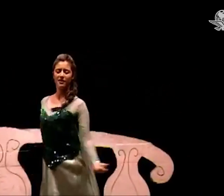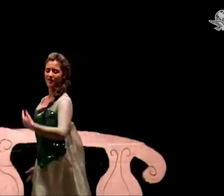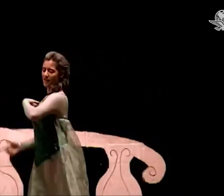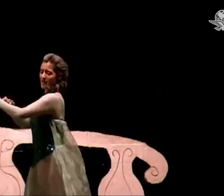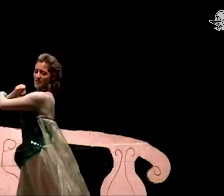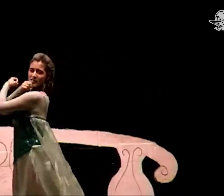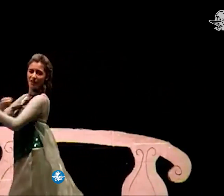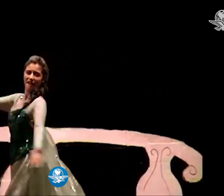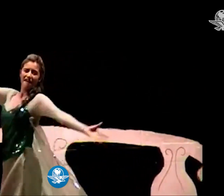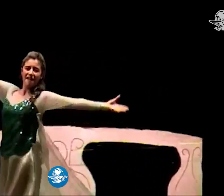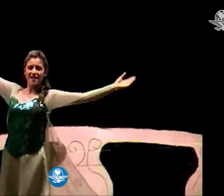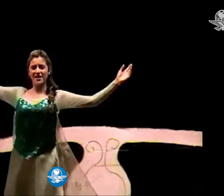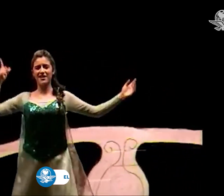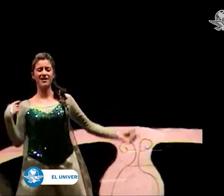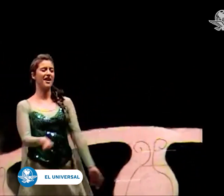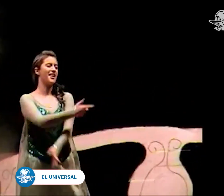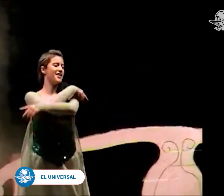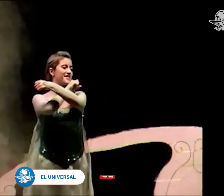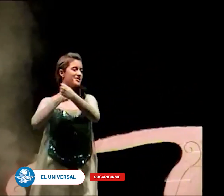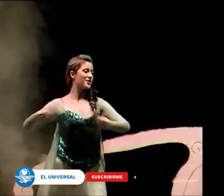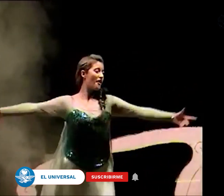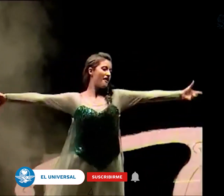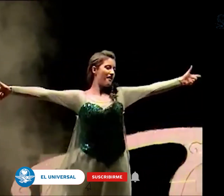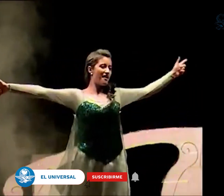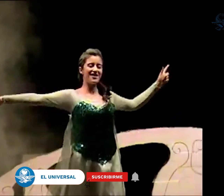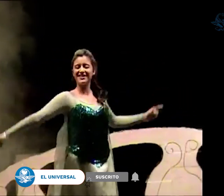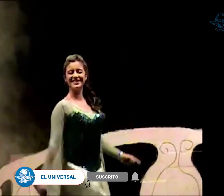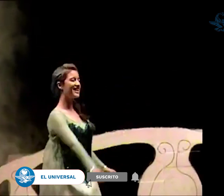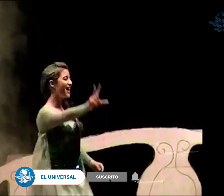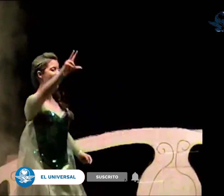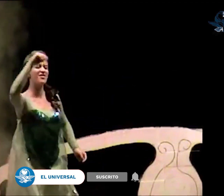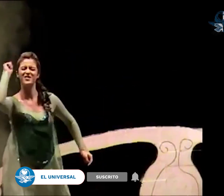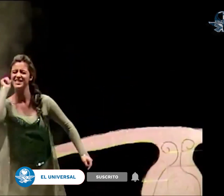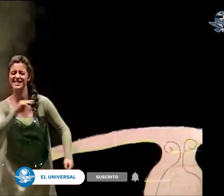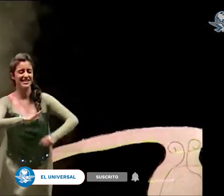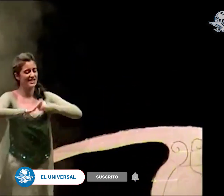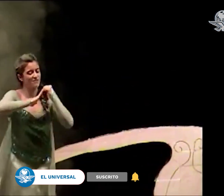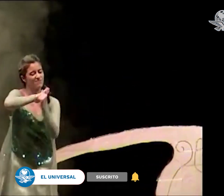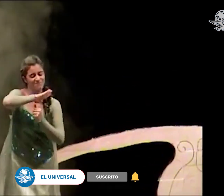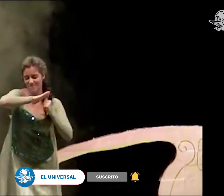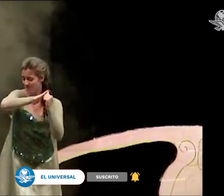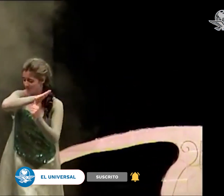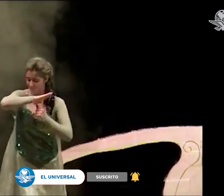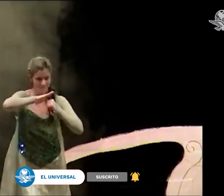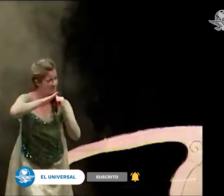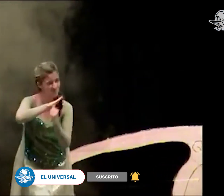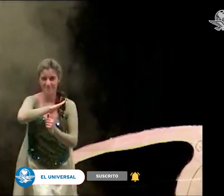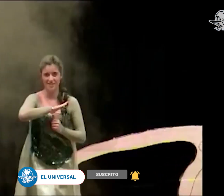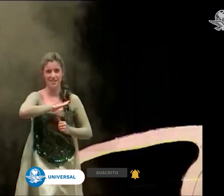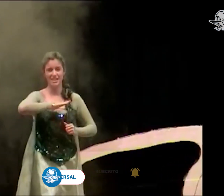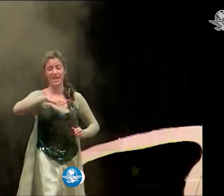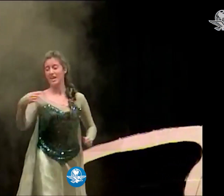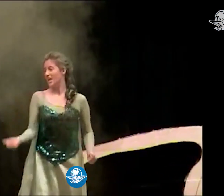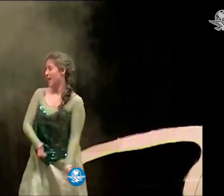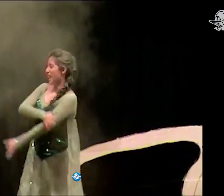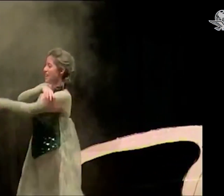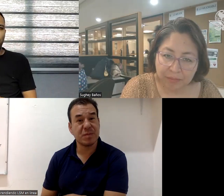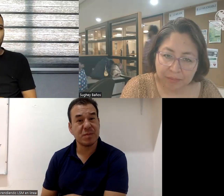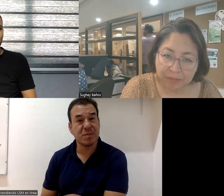Libre soy, libre soy, no puedo contarlo más Irán